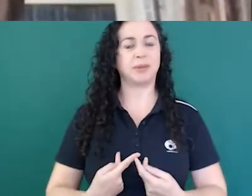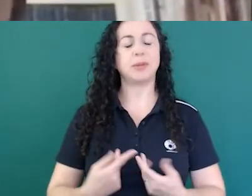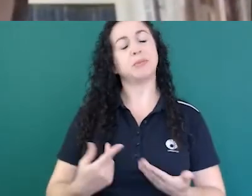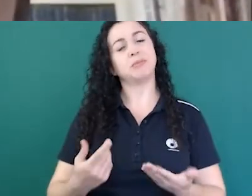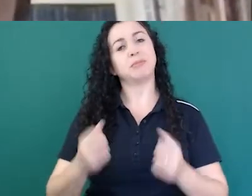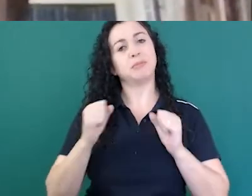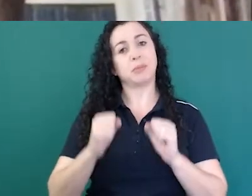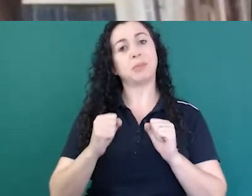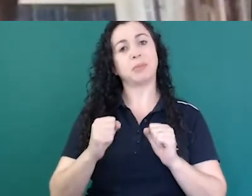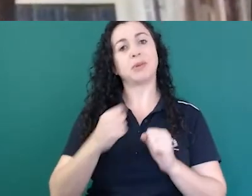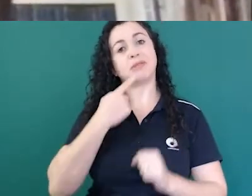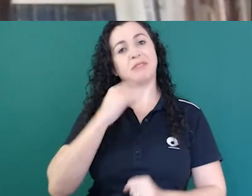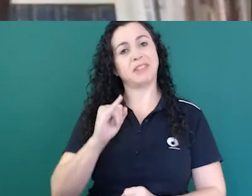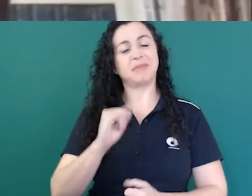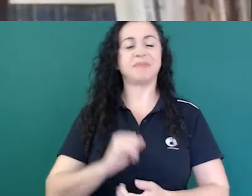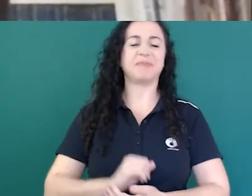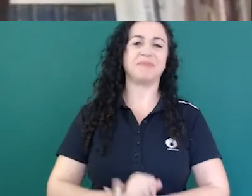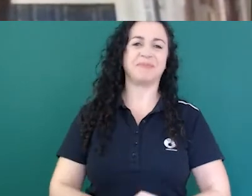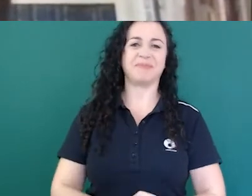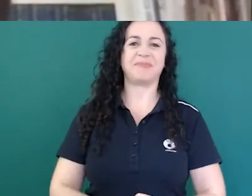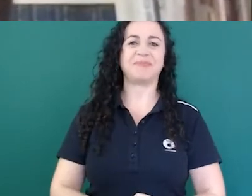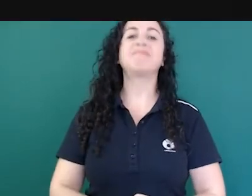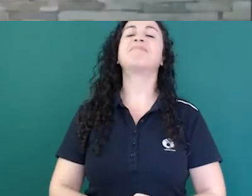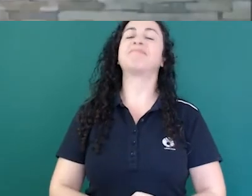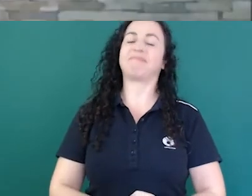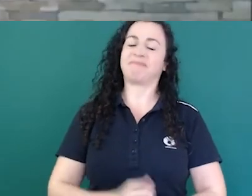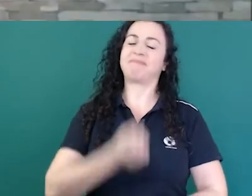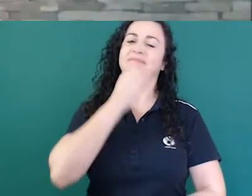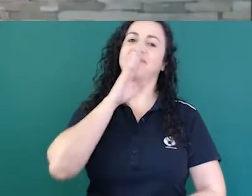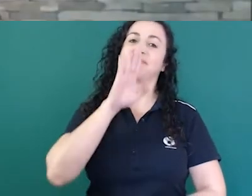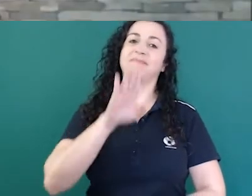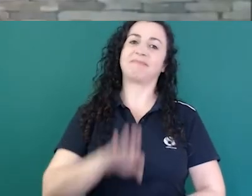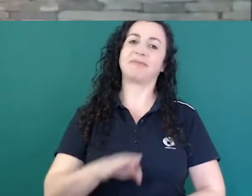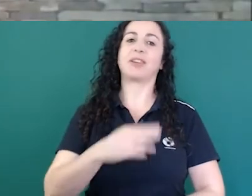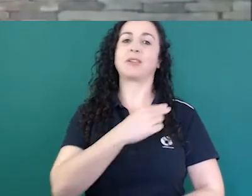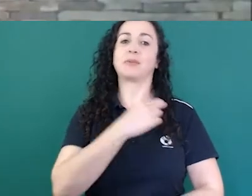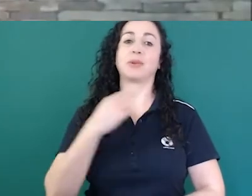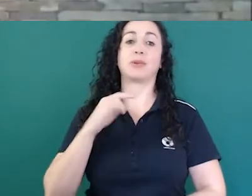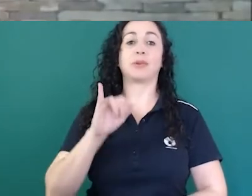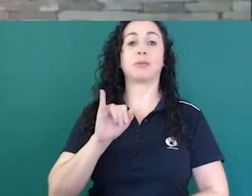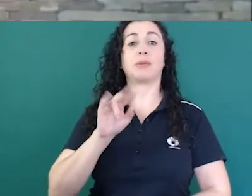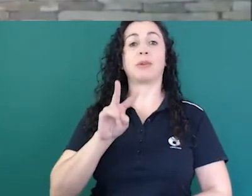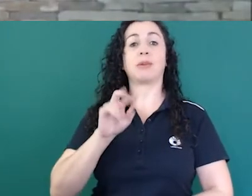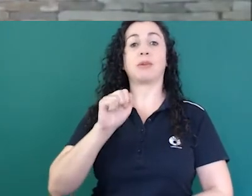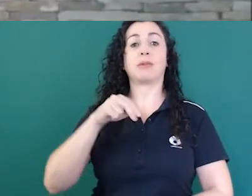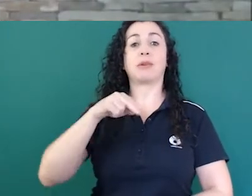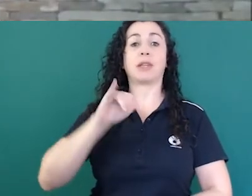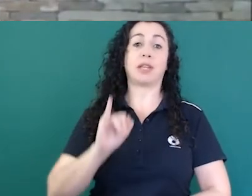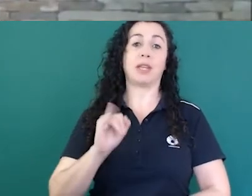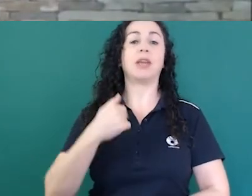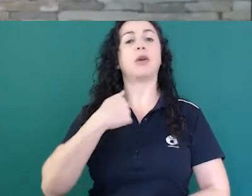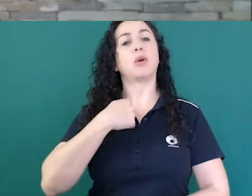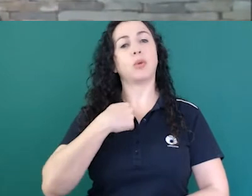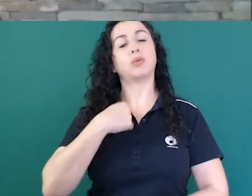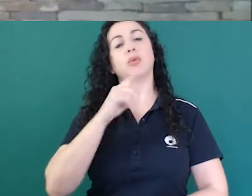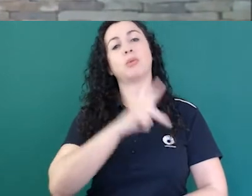Professora Ivani? Sim, boa tarde, eu sou professora Ivani, sou professora do curso de